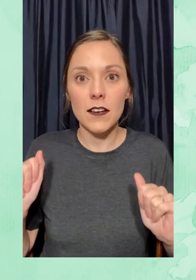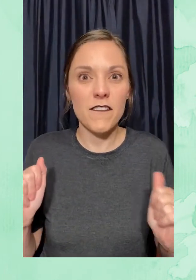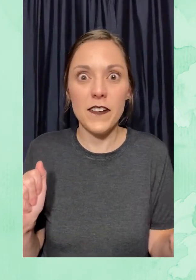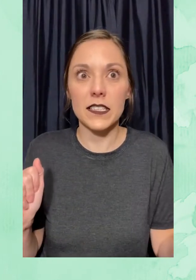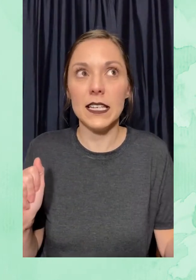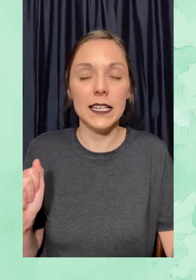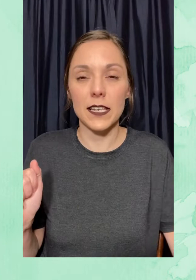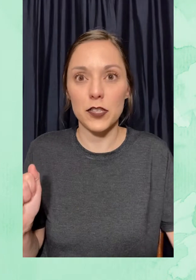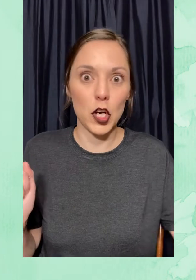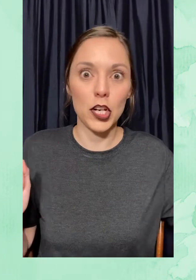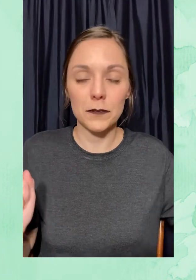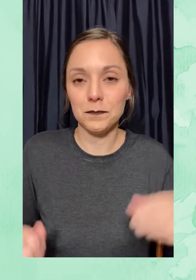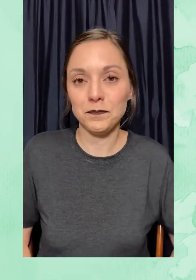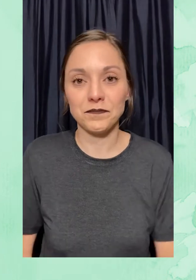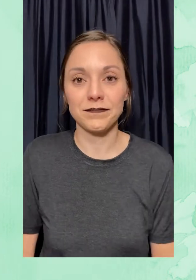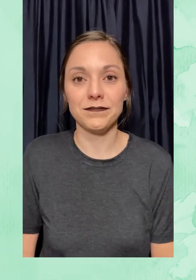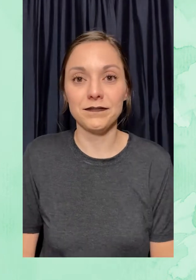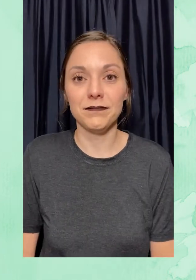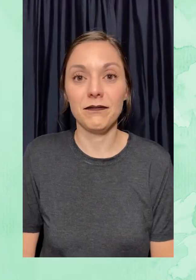¡Fertilización!